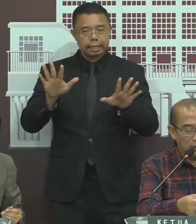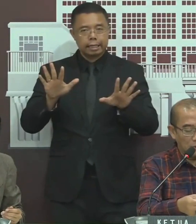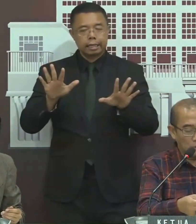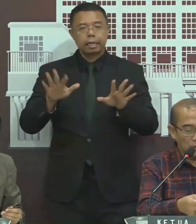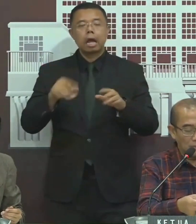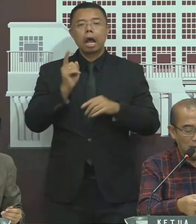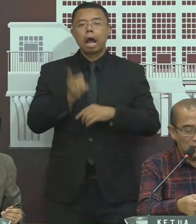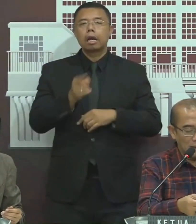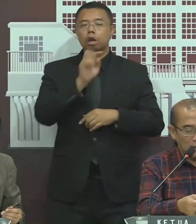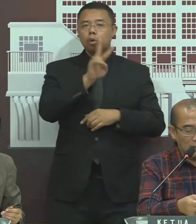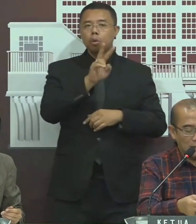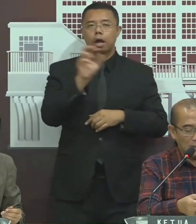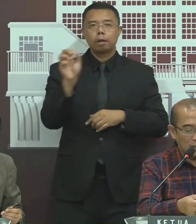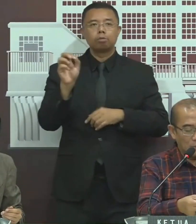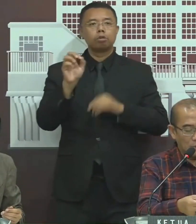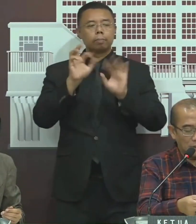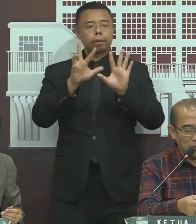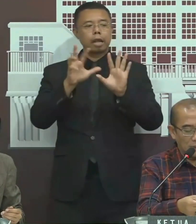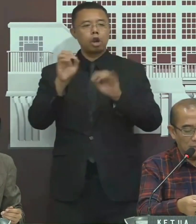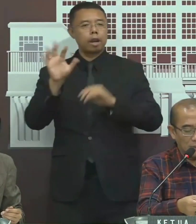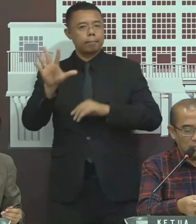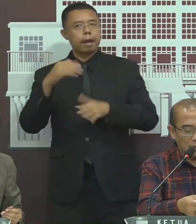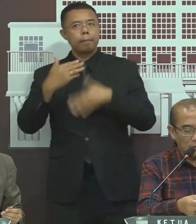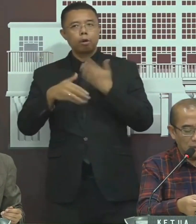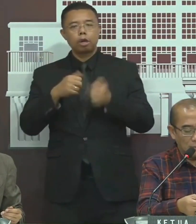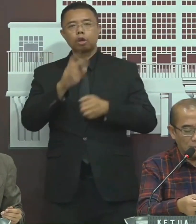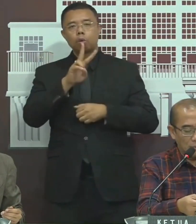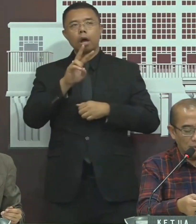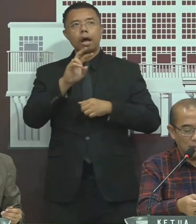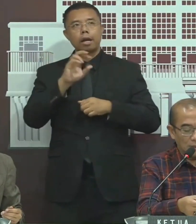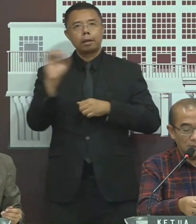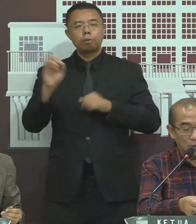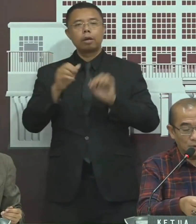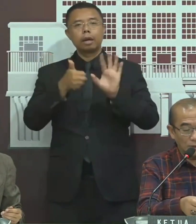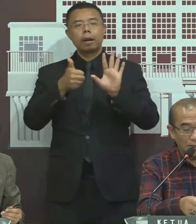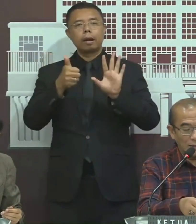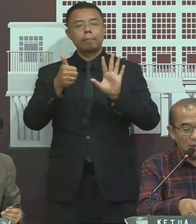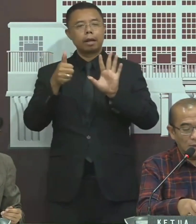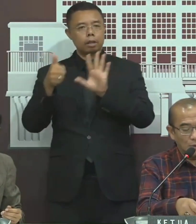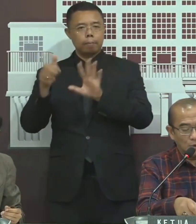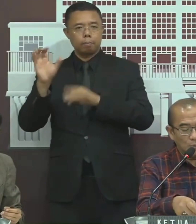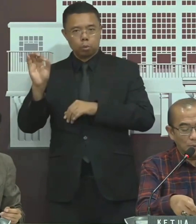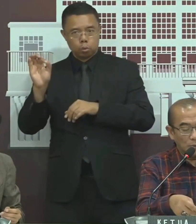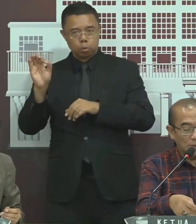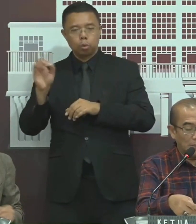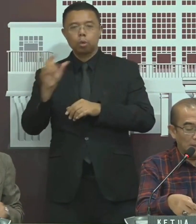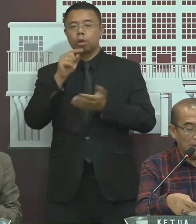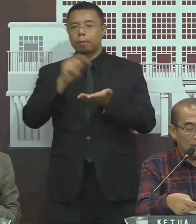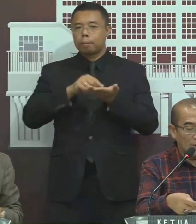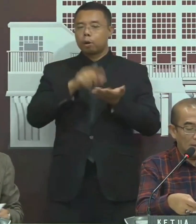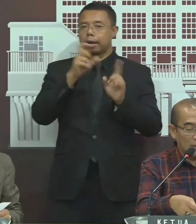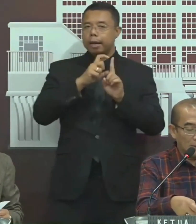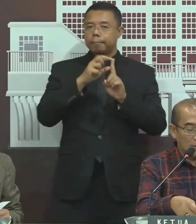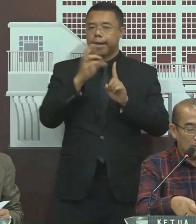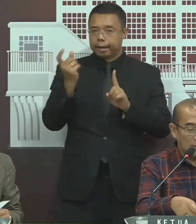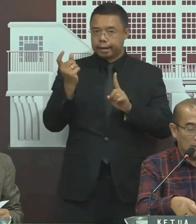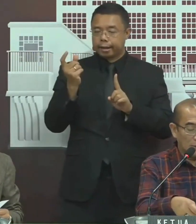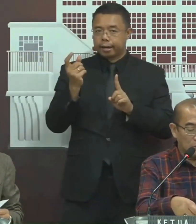.905 yang sedang proses 2.660 dan seterusnya Untuk pemilu DPR